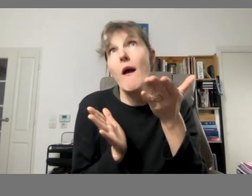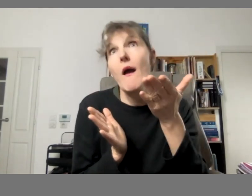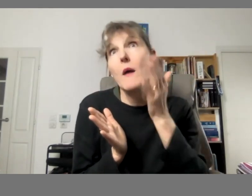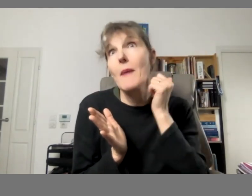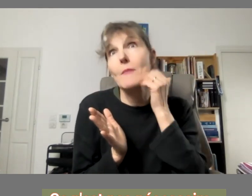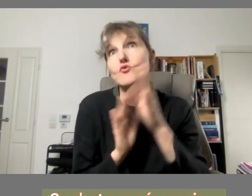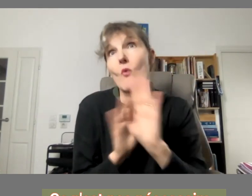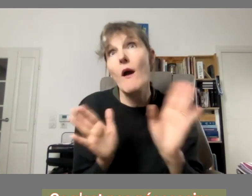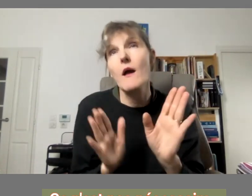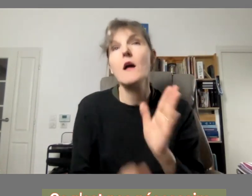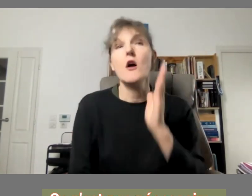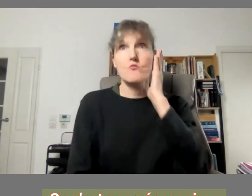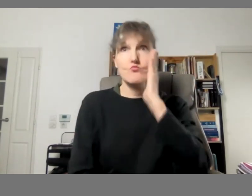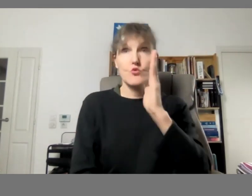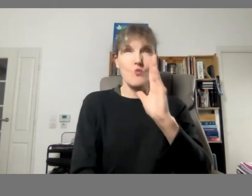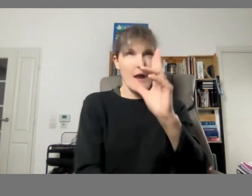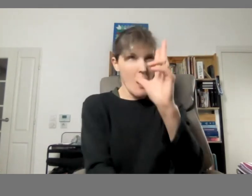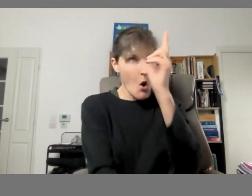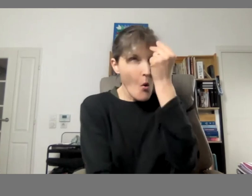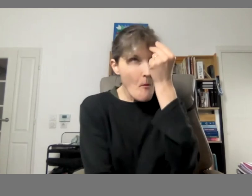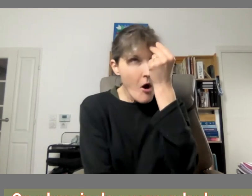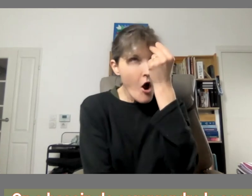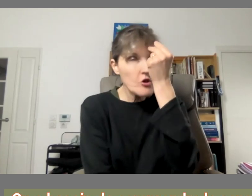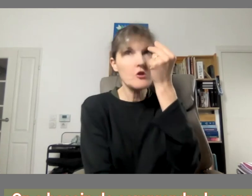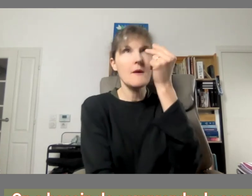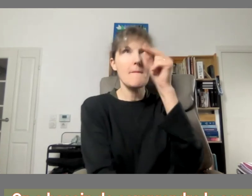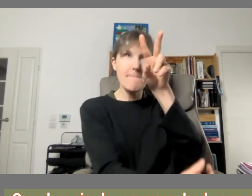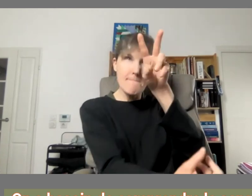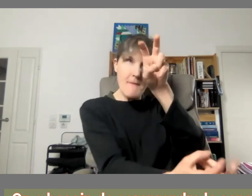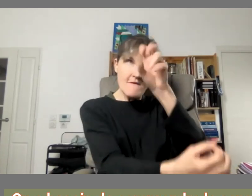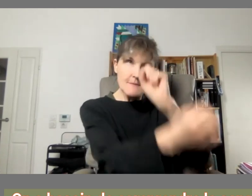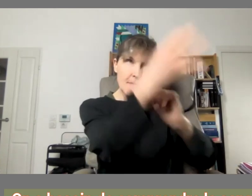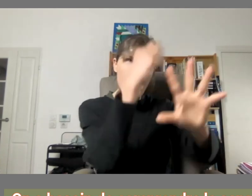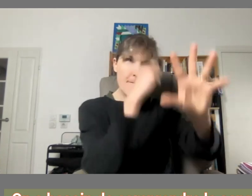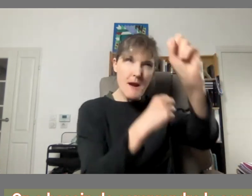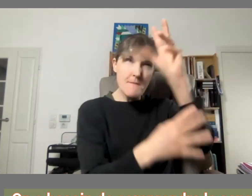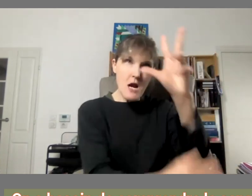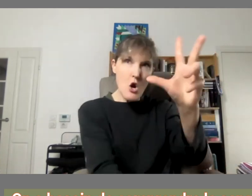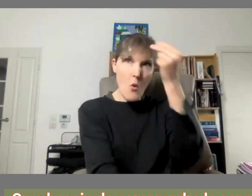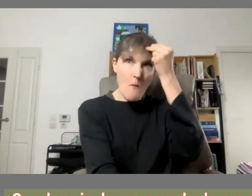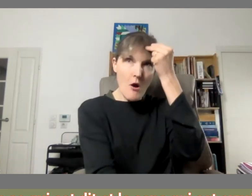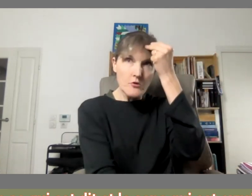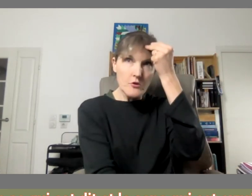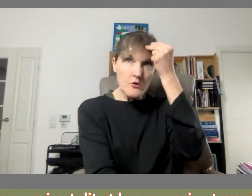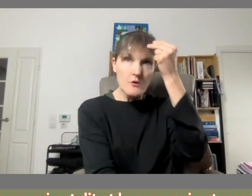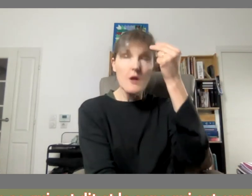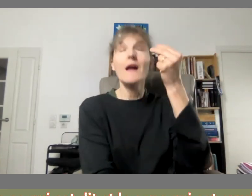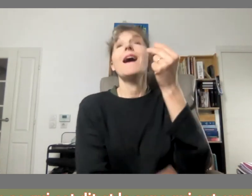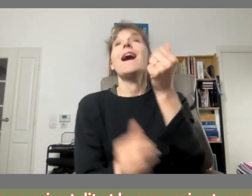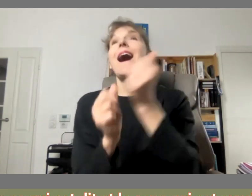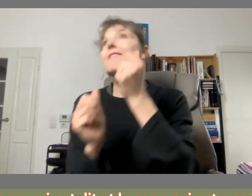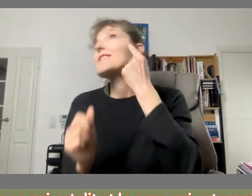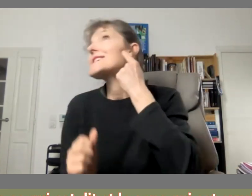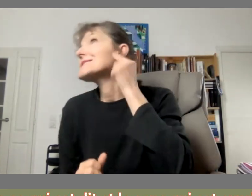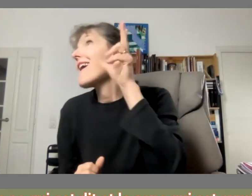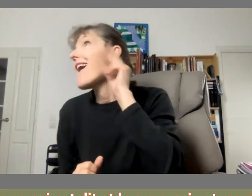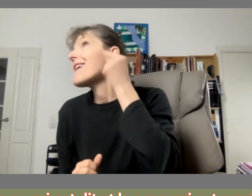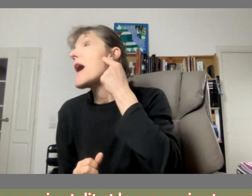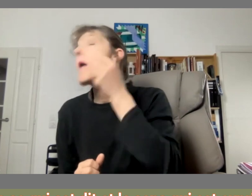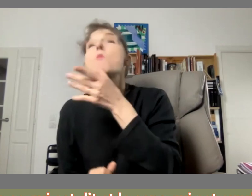ce n'est pas nécessaire on a besoin de comprendre le sens de ce qui est dit et le sens qui est exprimé